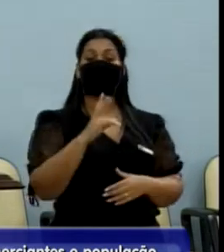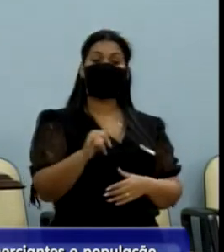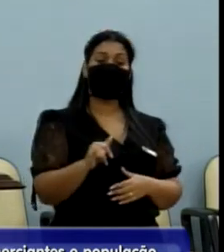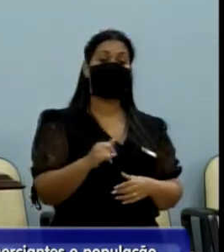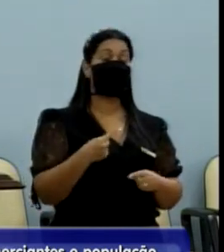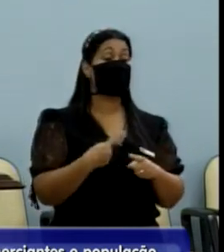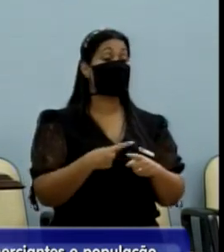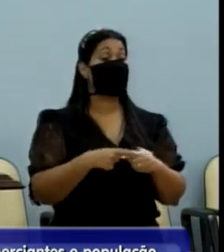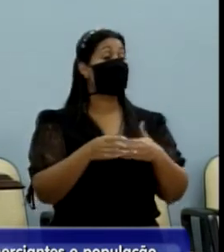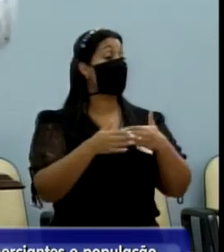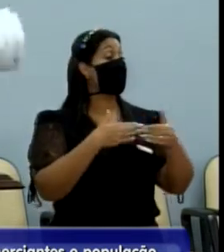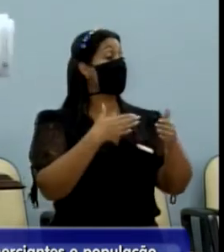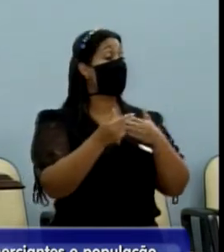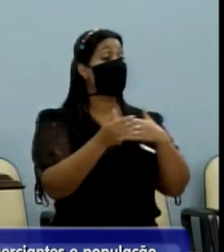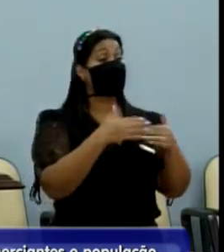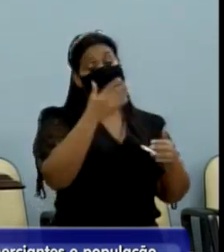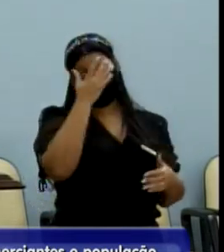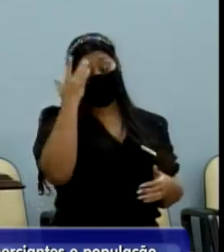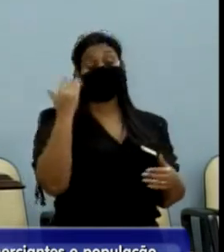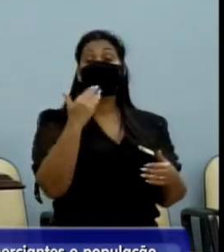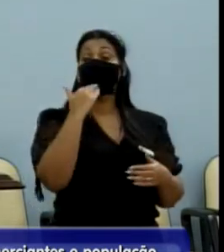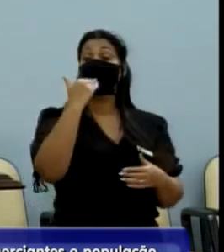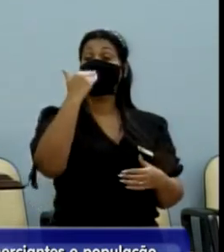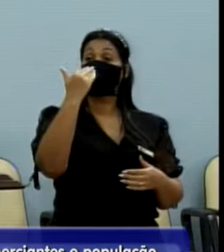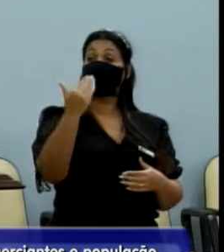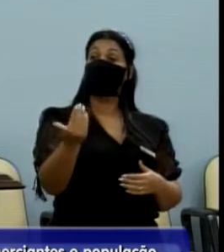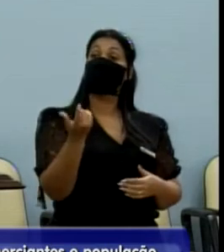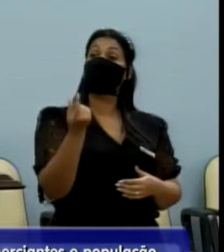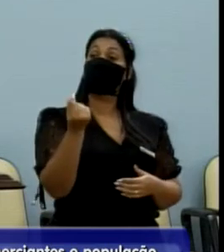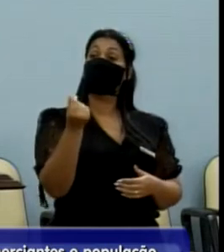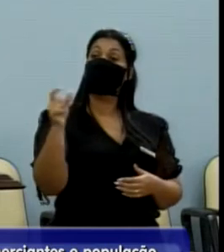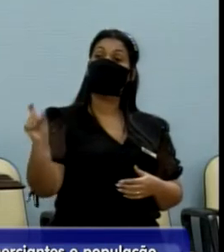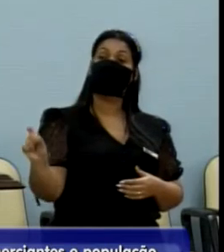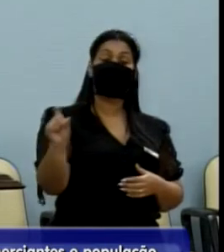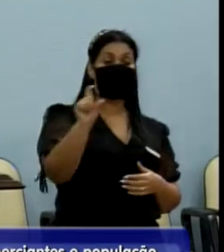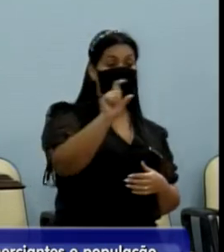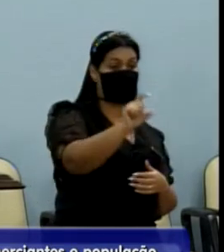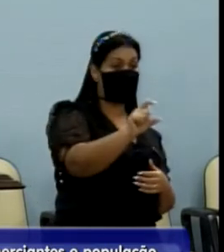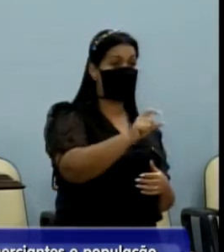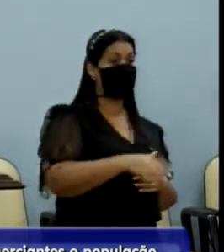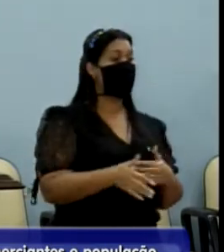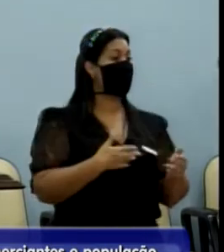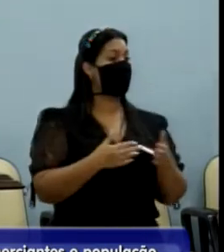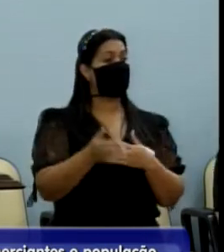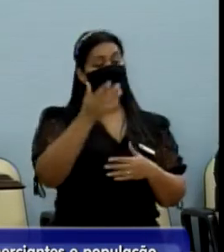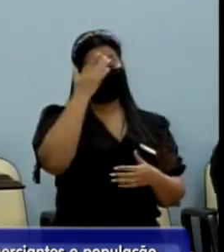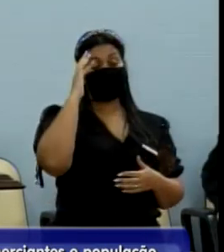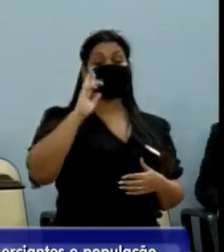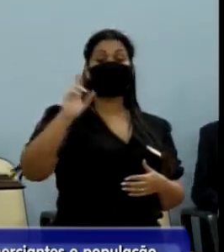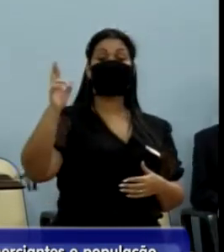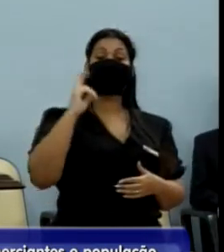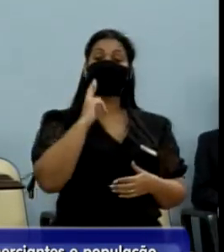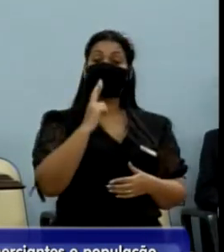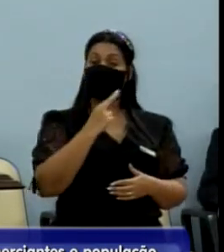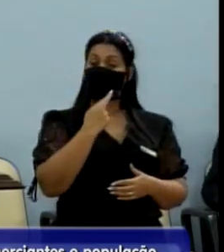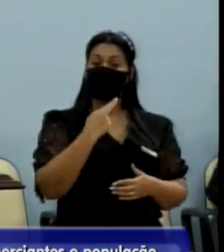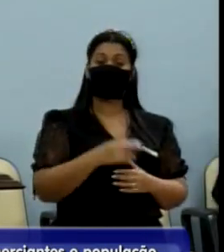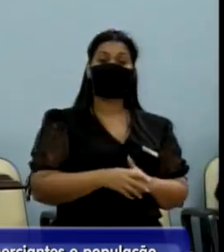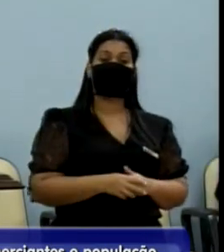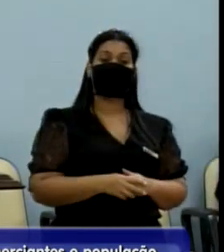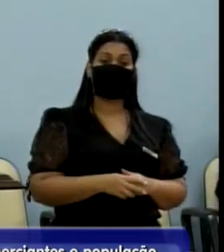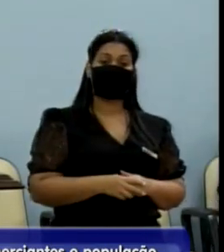porque qualquer um pode entrar e pedir a restituição. qualquer dono de restaurante, qualquer dono de lanchonete, vereador Peixão.